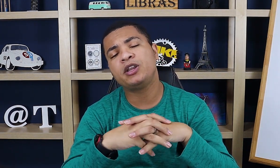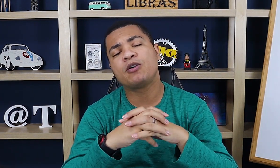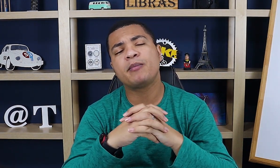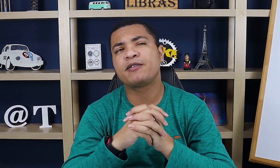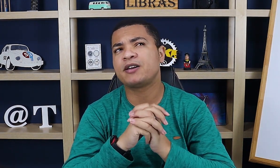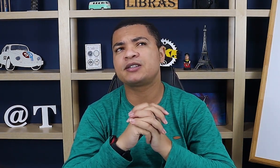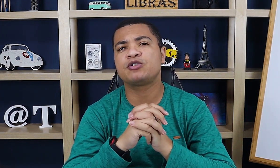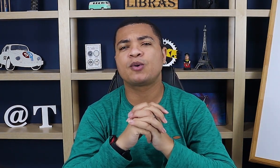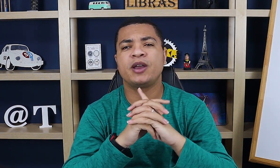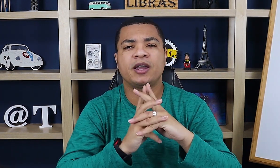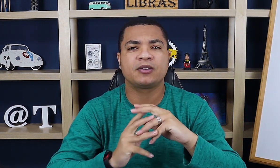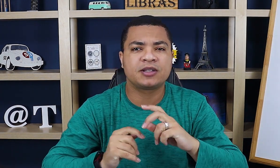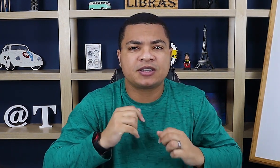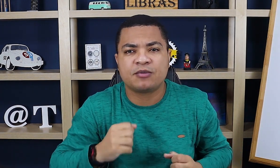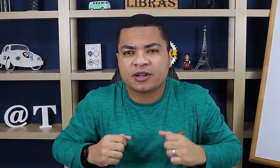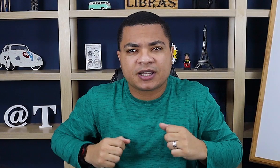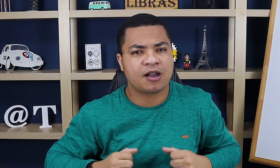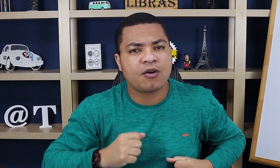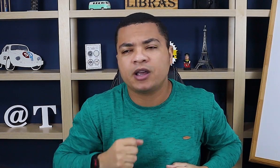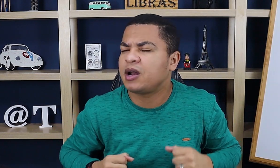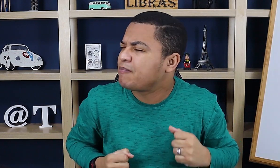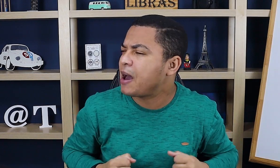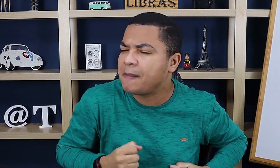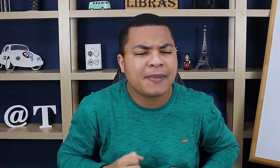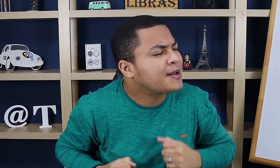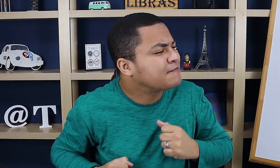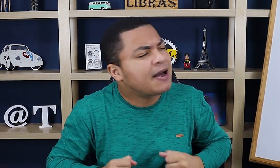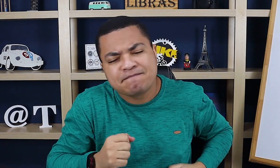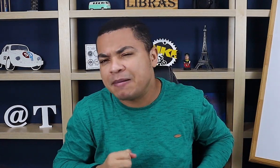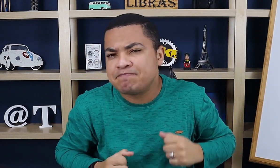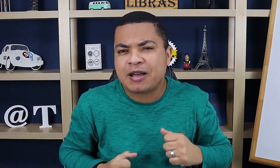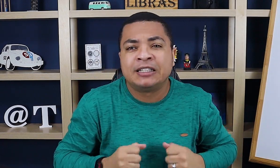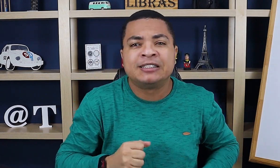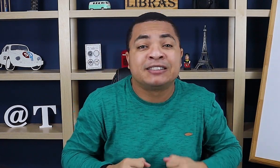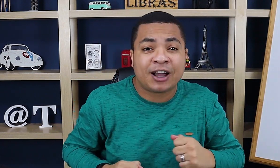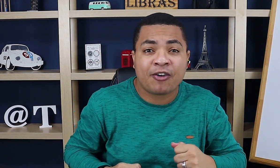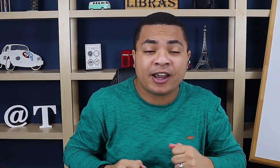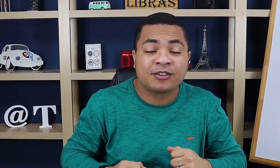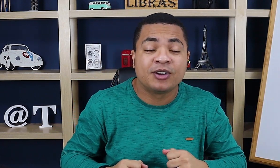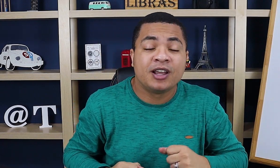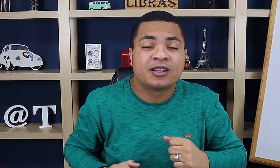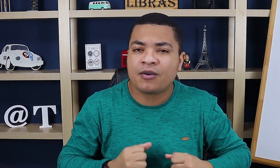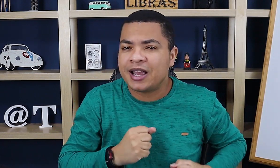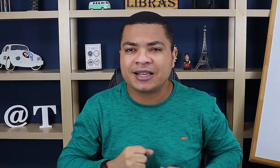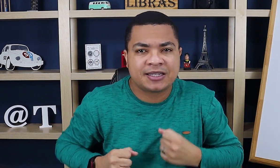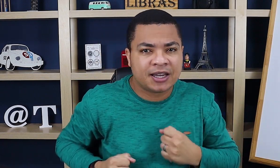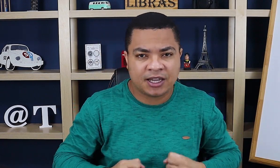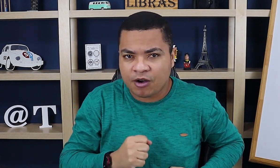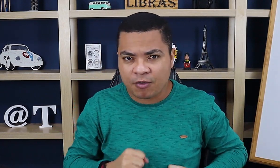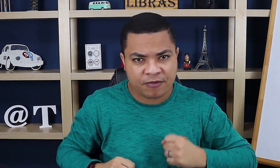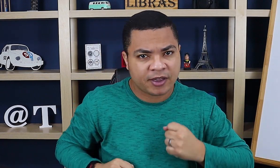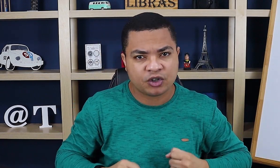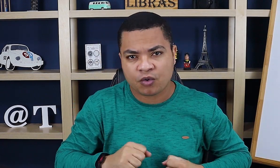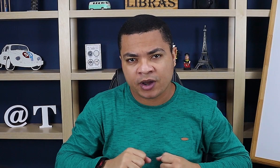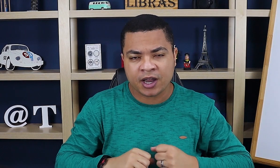Rodrigo, como é que faz o sinal de correr? Então, você simula que você tá correndo, né? Tá correndo. Então, esse daqui, ó, o movimento de correr,